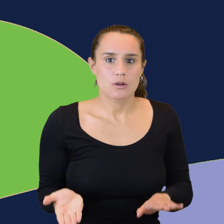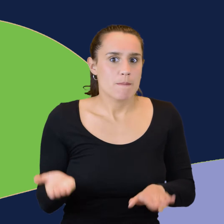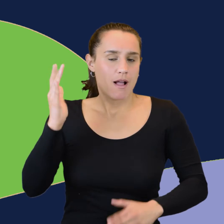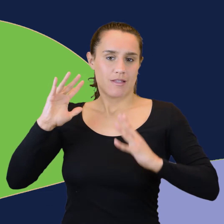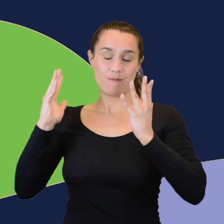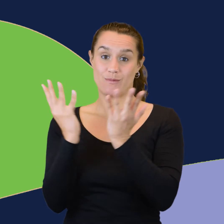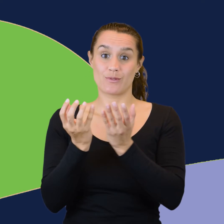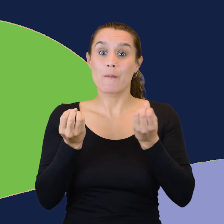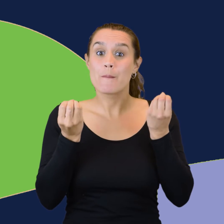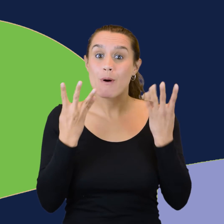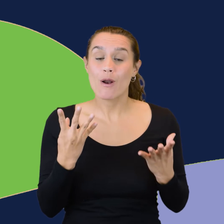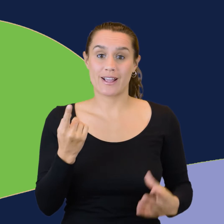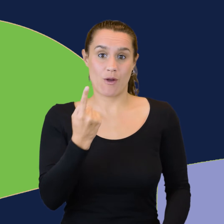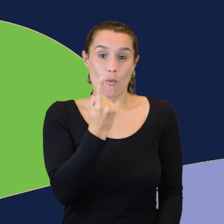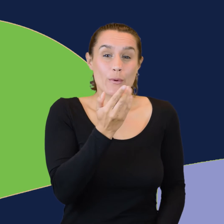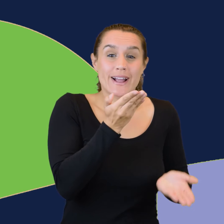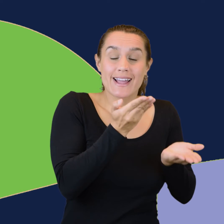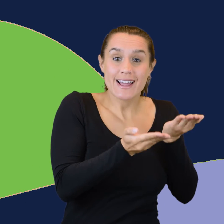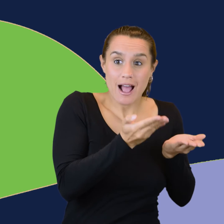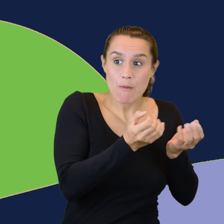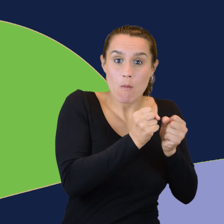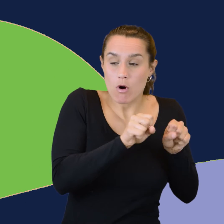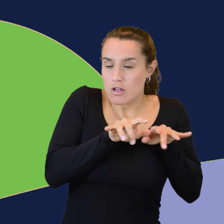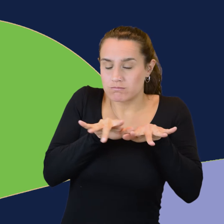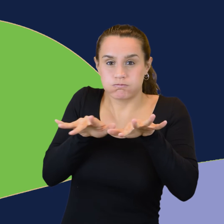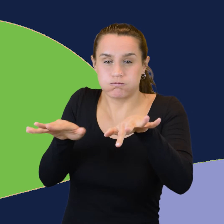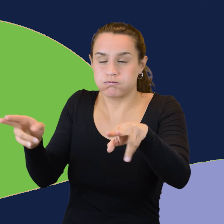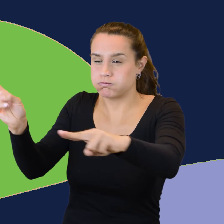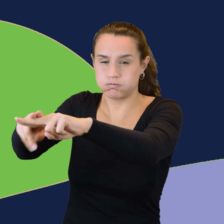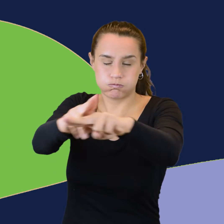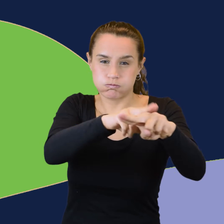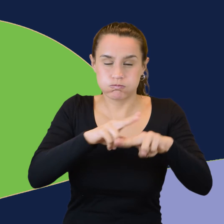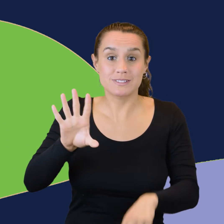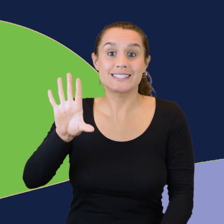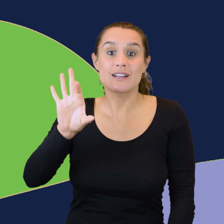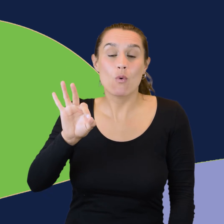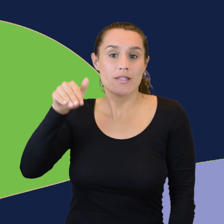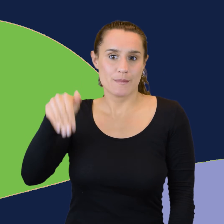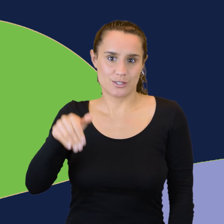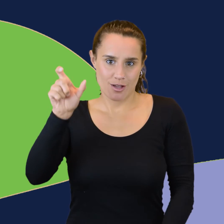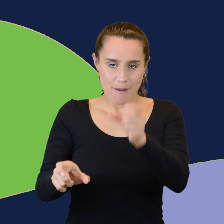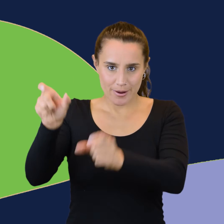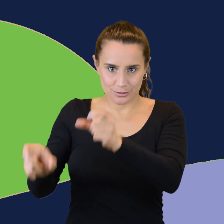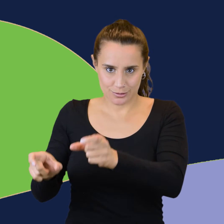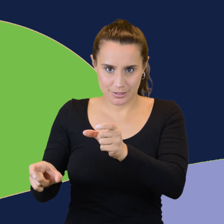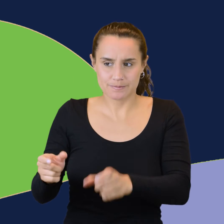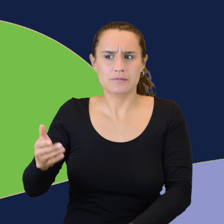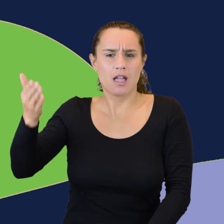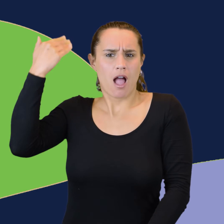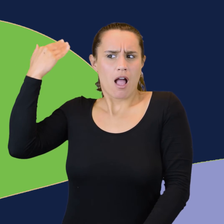que solo un gramo puede matar a 50 millones de personas. La primera muerte atribuida al peligroso polonio fue